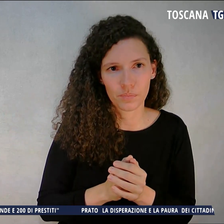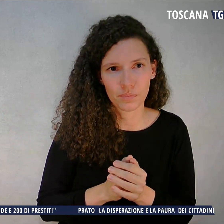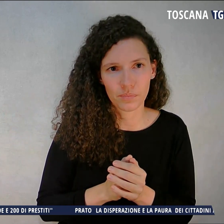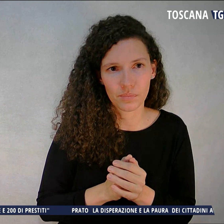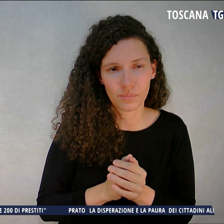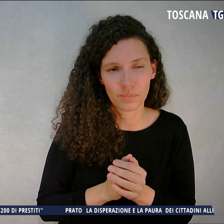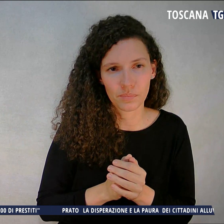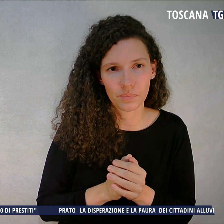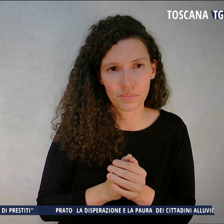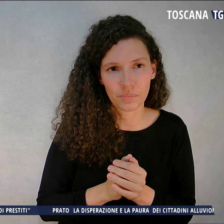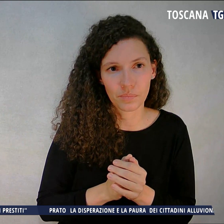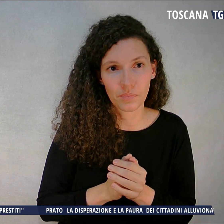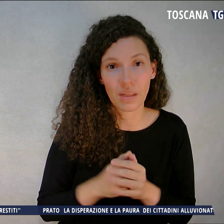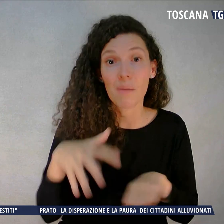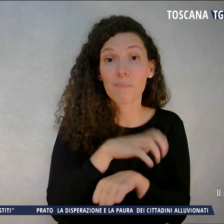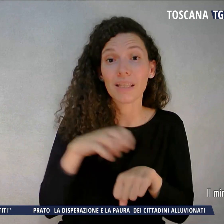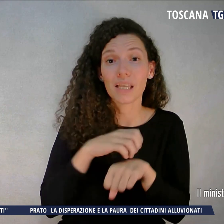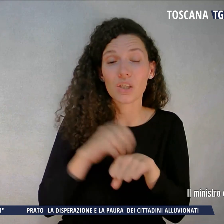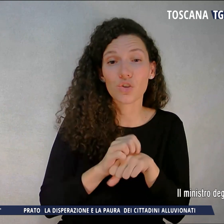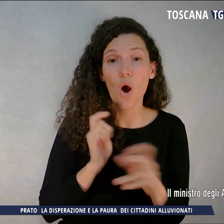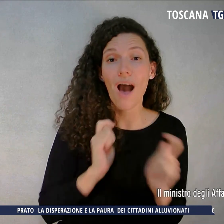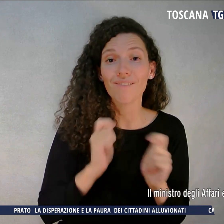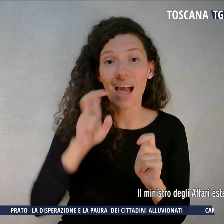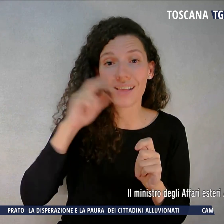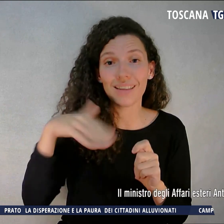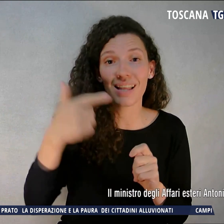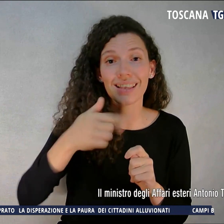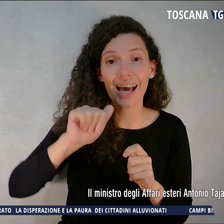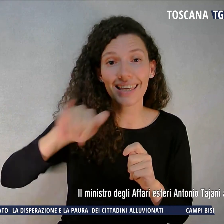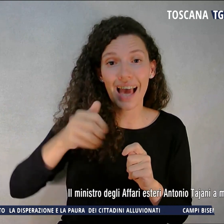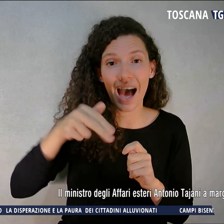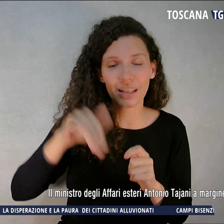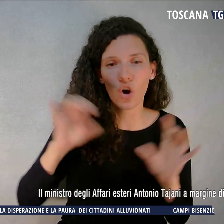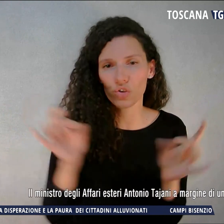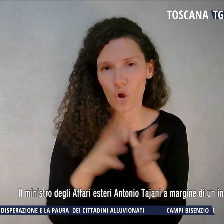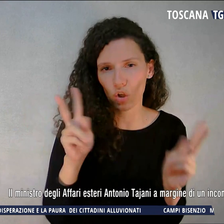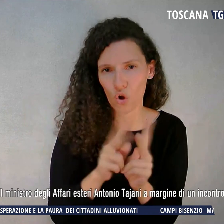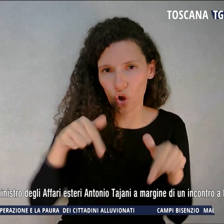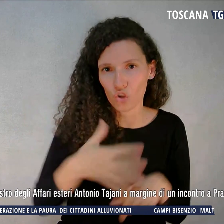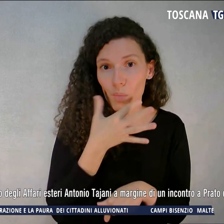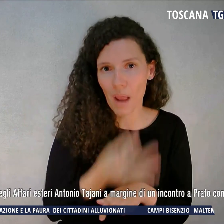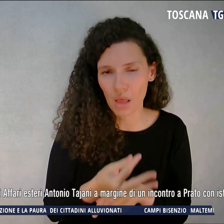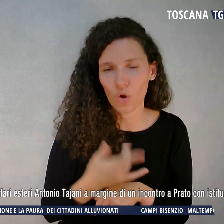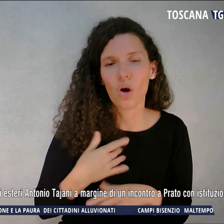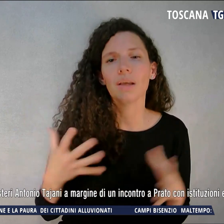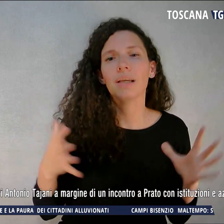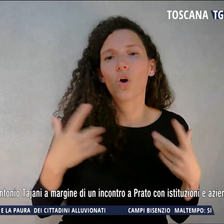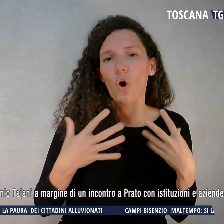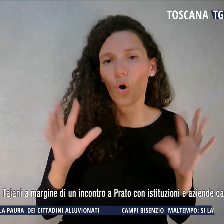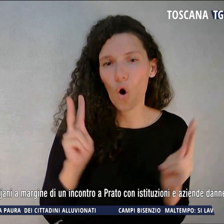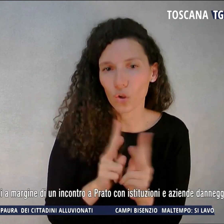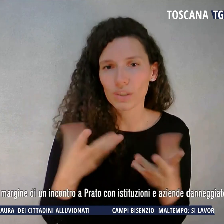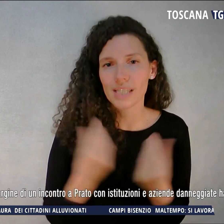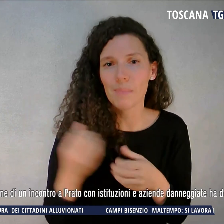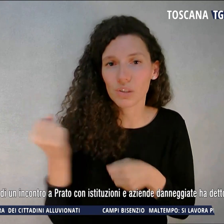Il ministro degli affari esteri Tajani, a margine di un incontro, oggi a Prato, con le istituzioni, le aziende danneggiate,